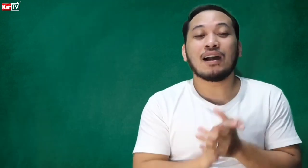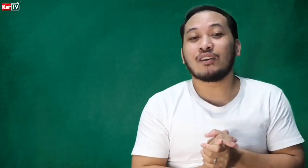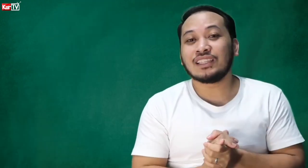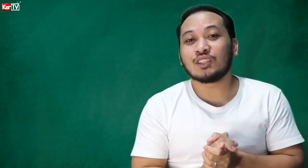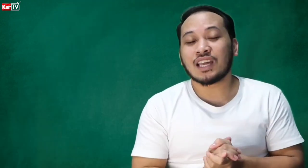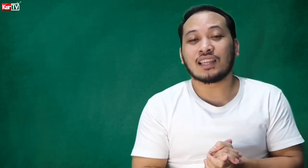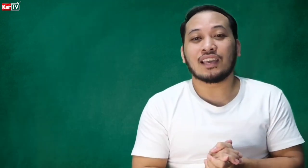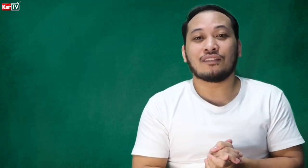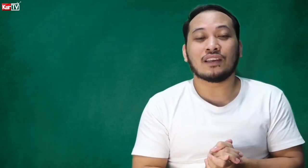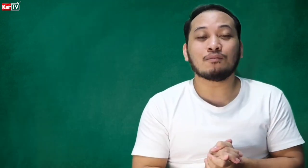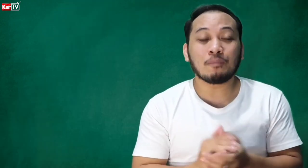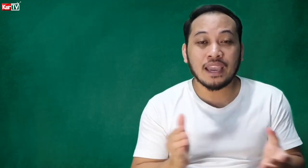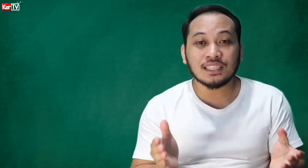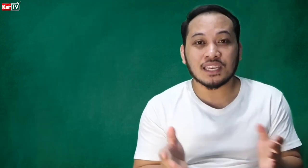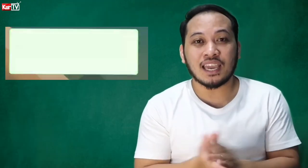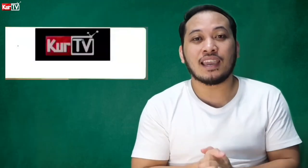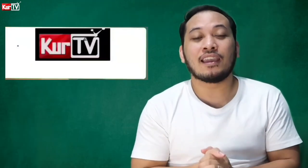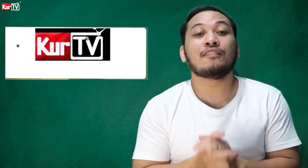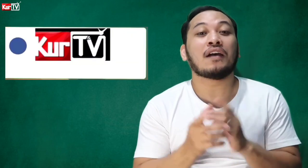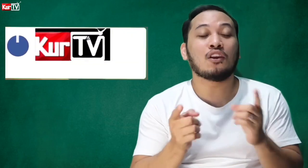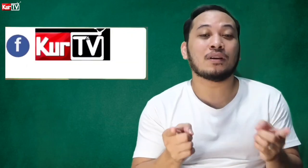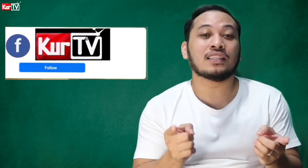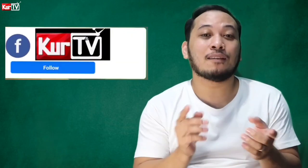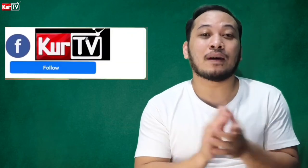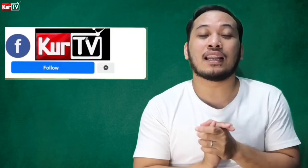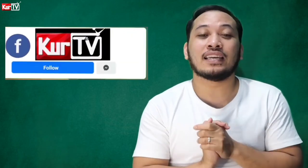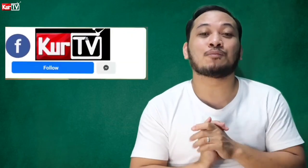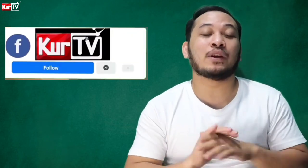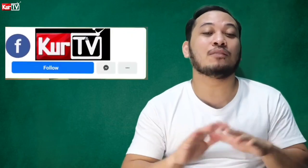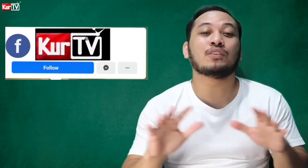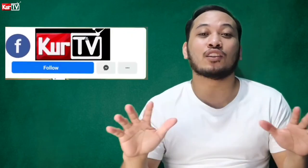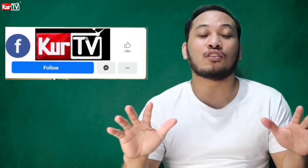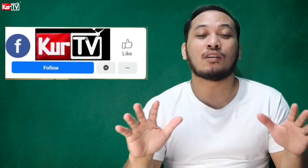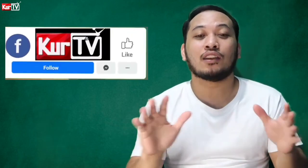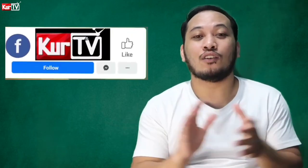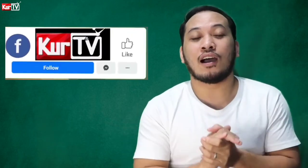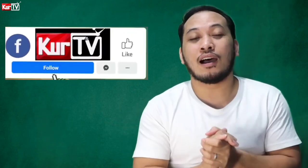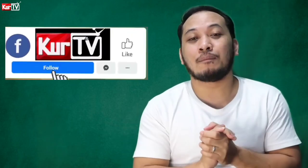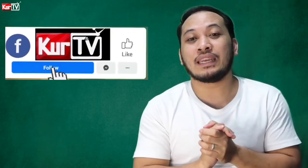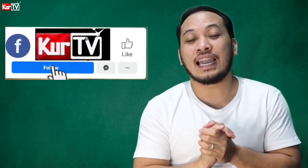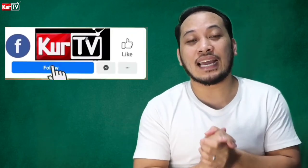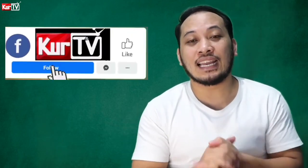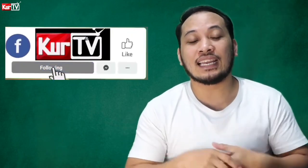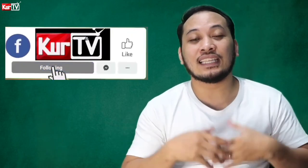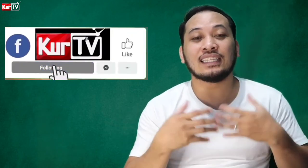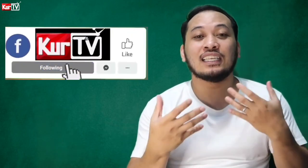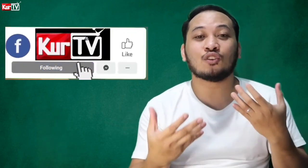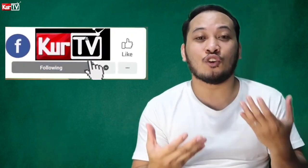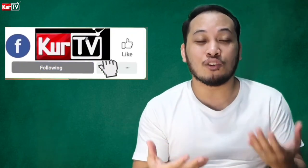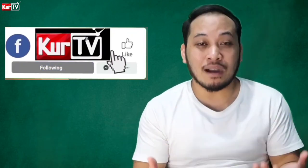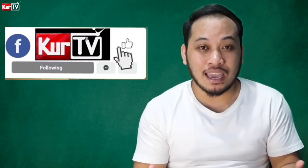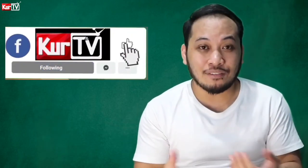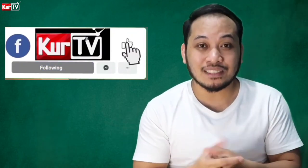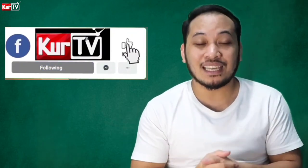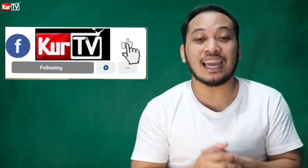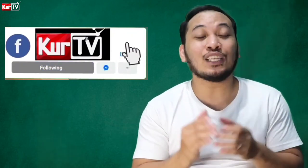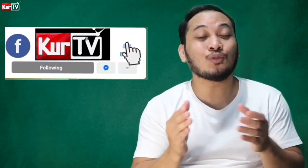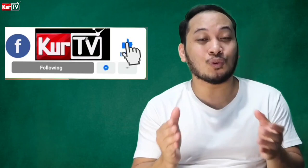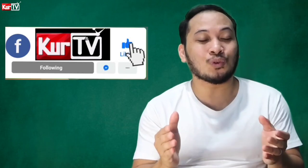bago rin dito sa ating Facebook page, eh, i-follow mo na din para i-spread mo na rin itong pinag-aaralan natin dito o yung mga FSL na itinuturo